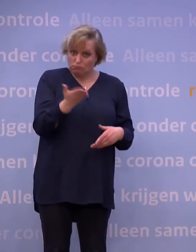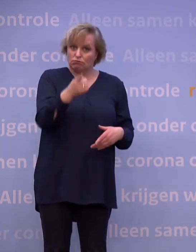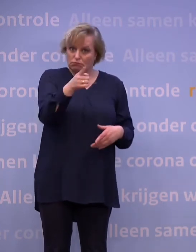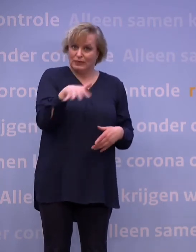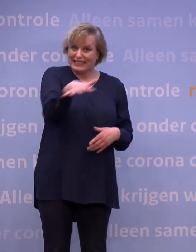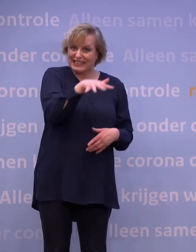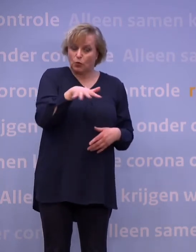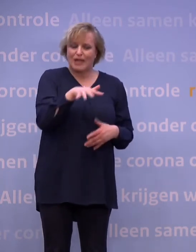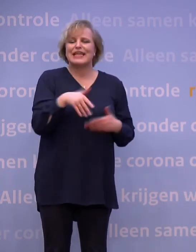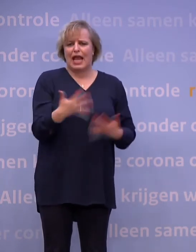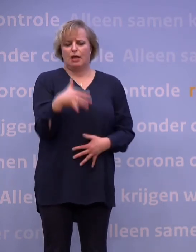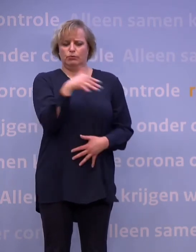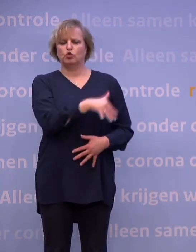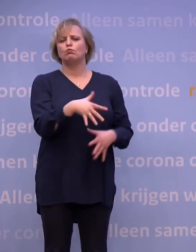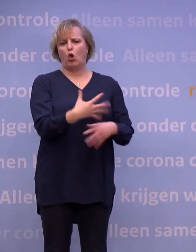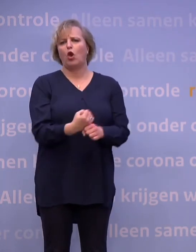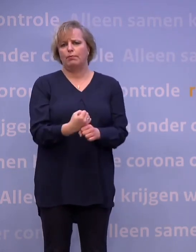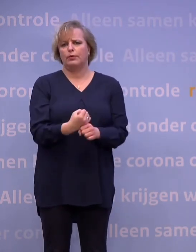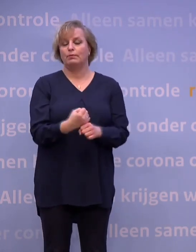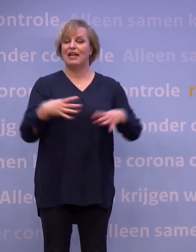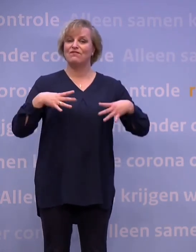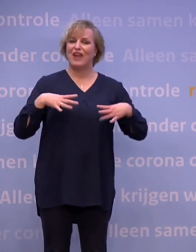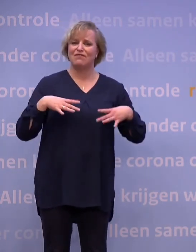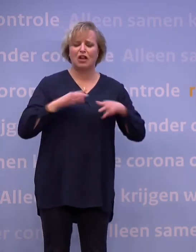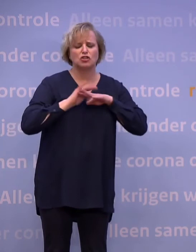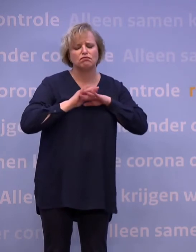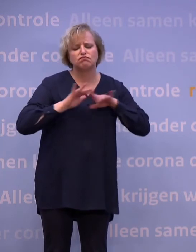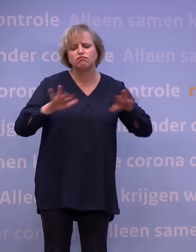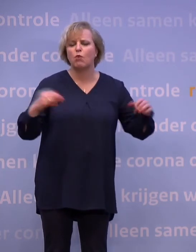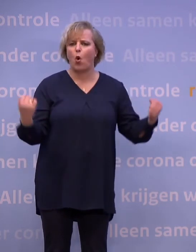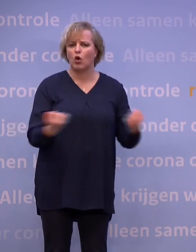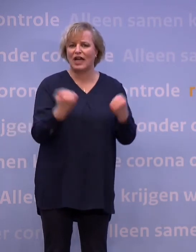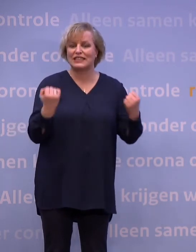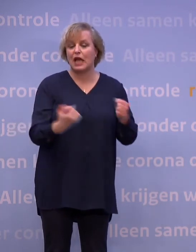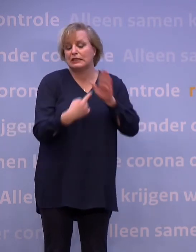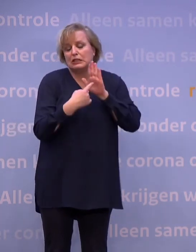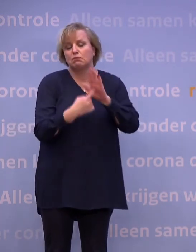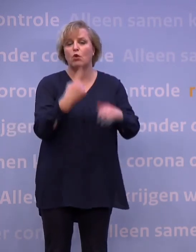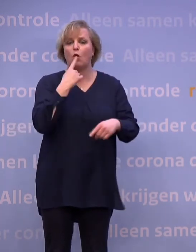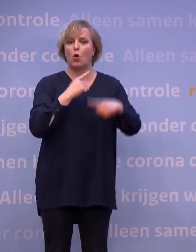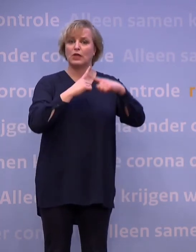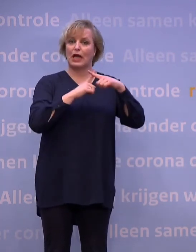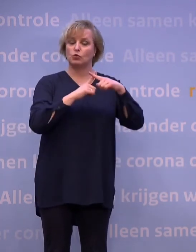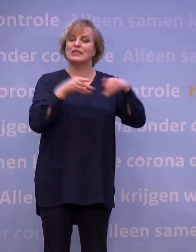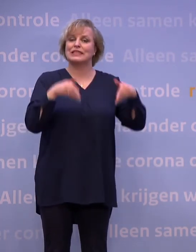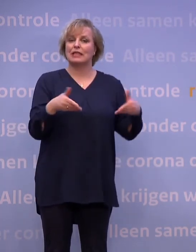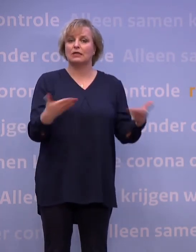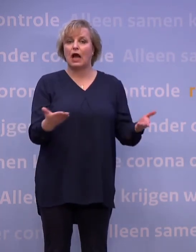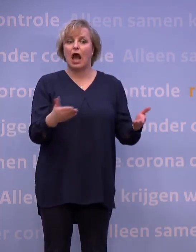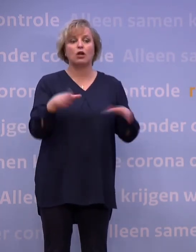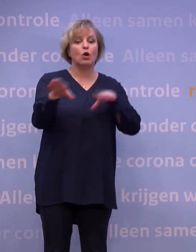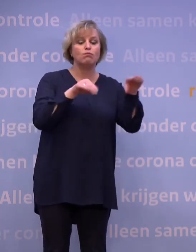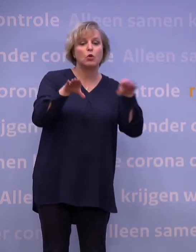dan is er hulp. Altijd. Vrijwilligers van tal van organisaties, zoals het Rode Kruis, die staan klaar om te helpen met boodschappen